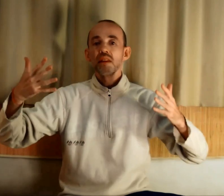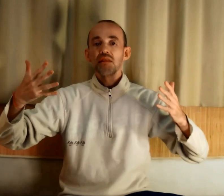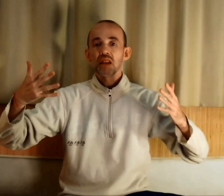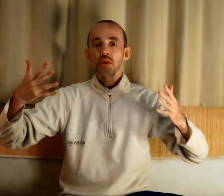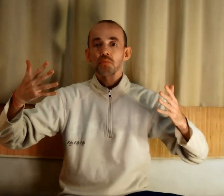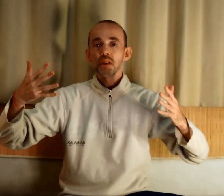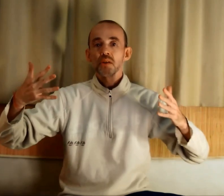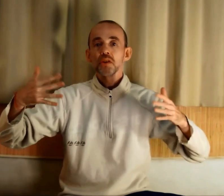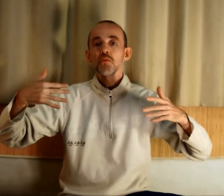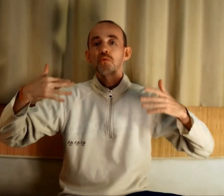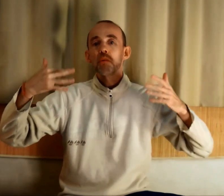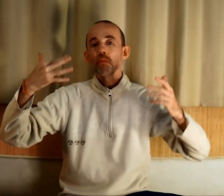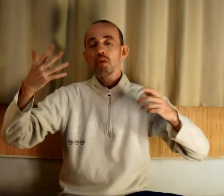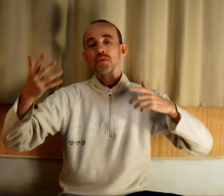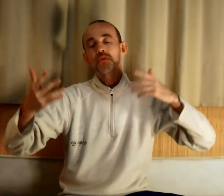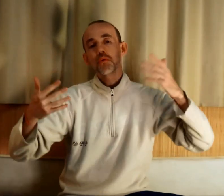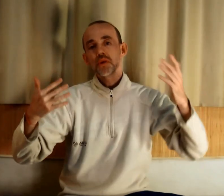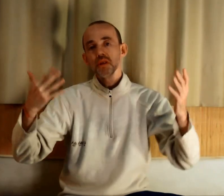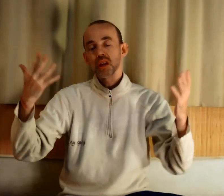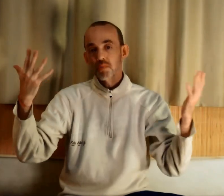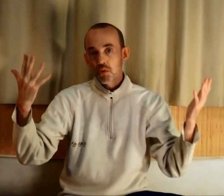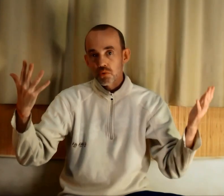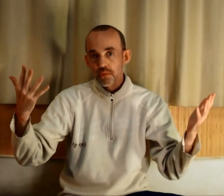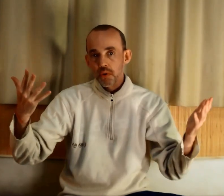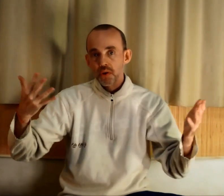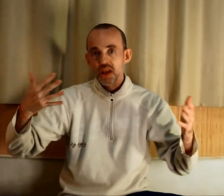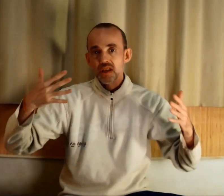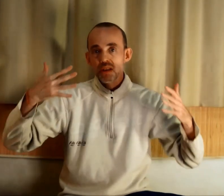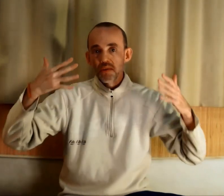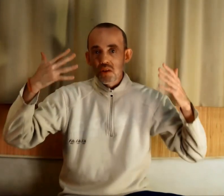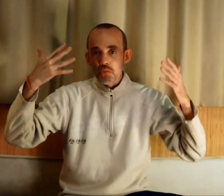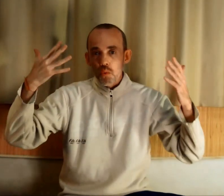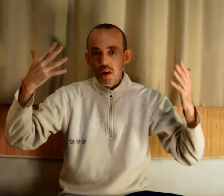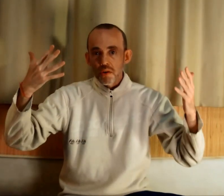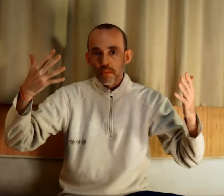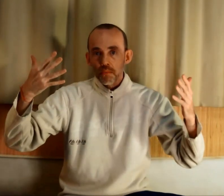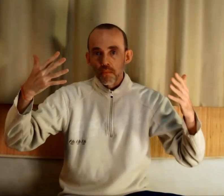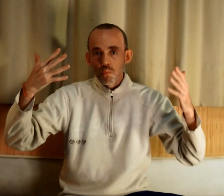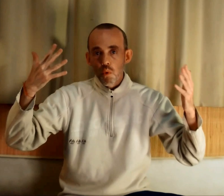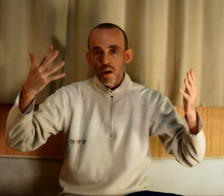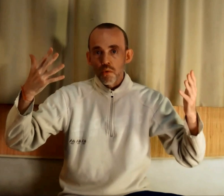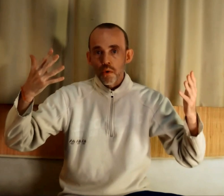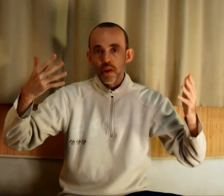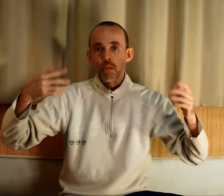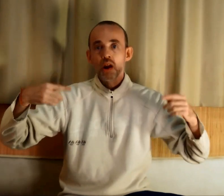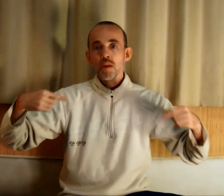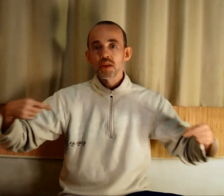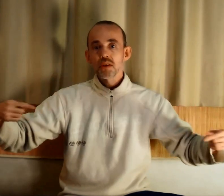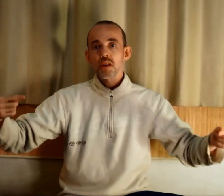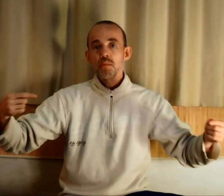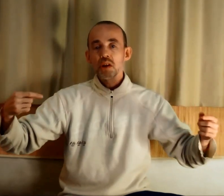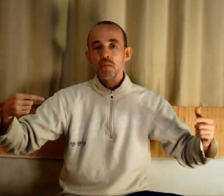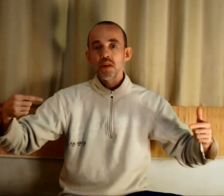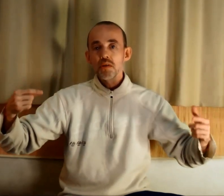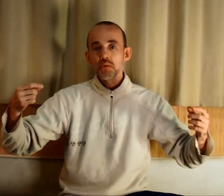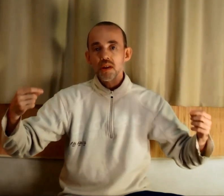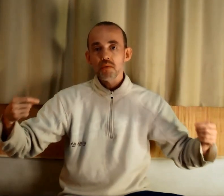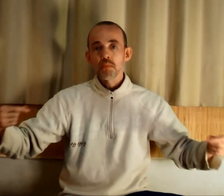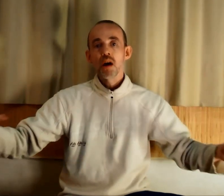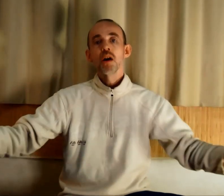d'expériences plaisantes, et au bout d'un moment, ils ont aussi des expériences souffrantes, et ça devient de moins en moins confortable. Mais comme ils ne savent pas